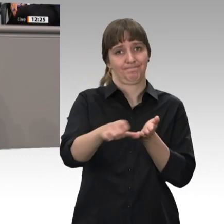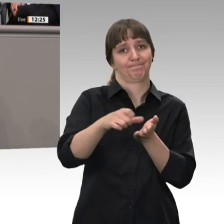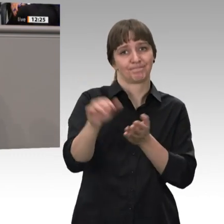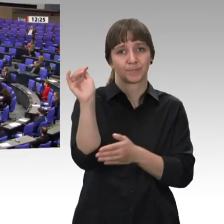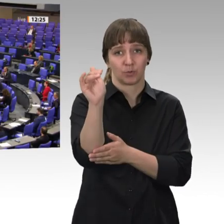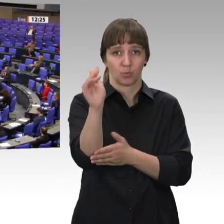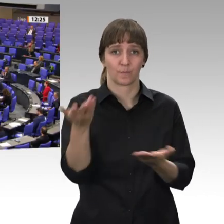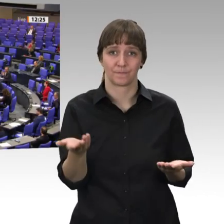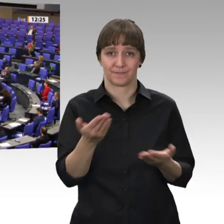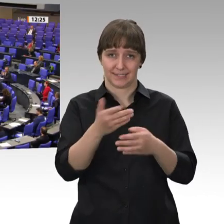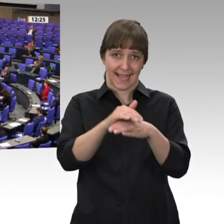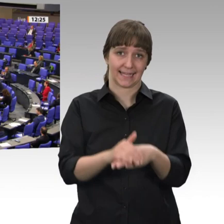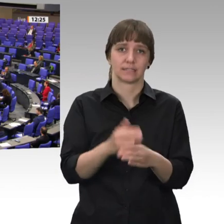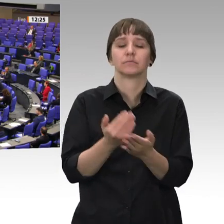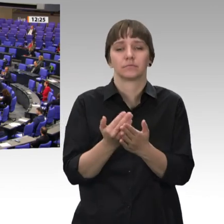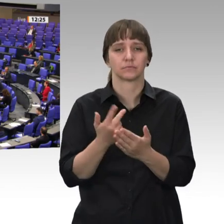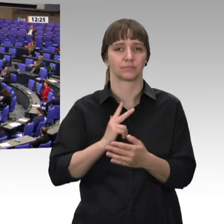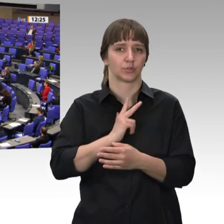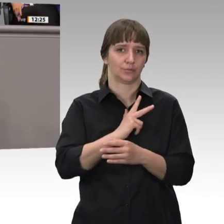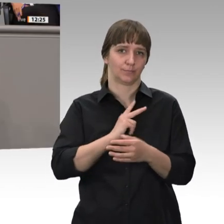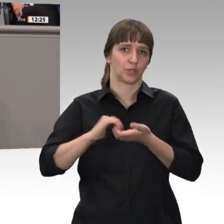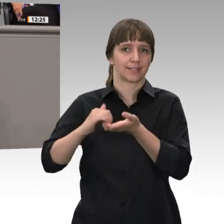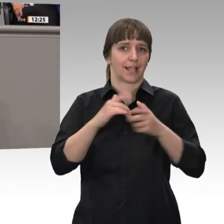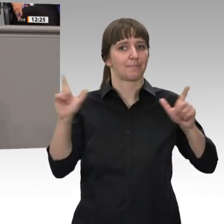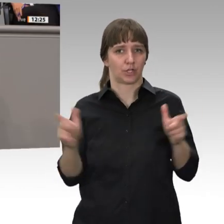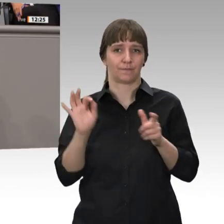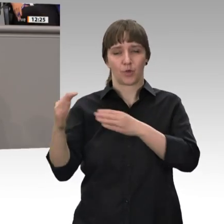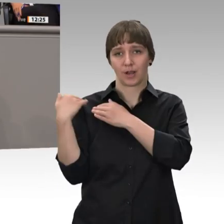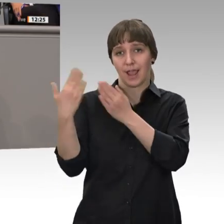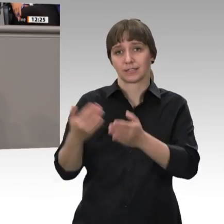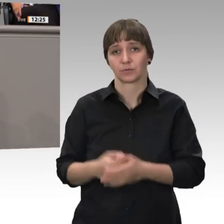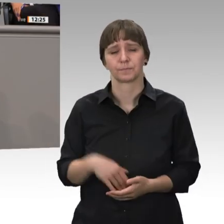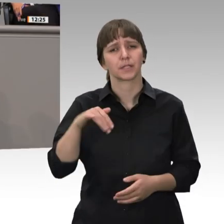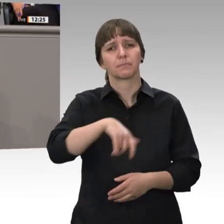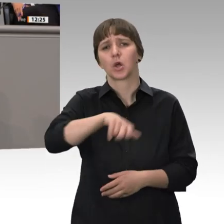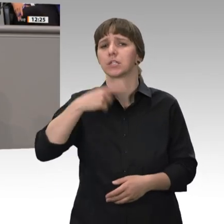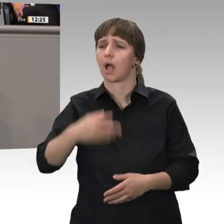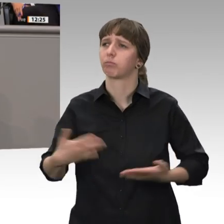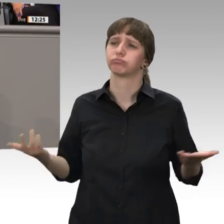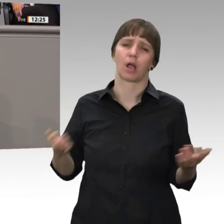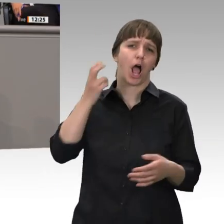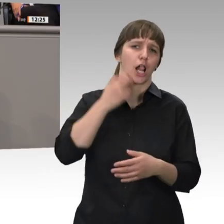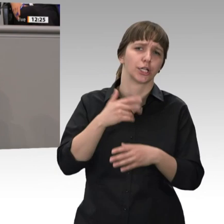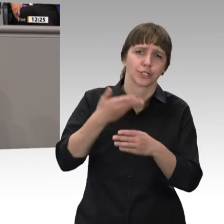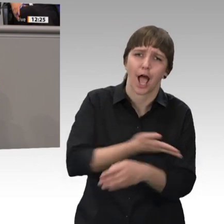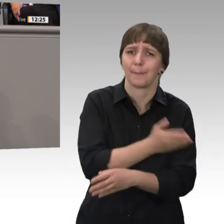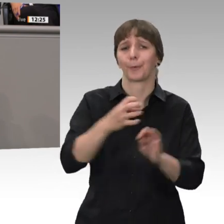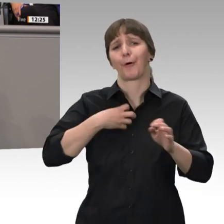Nun gibt es ja auch hier einige, das werden wir gleich auch hören, die sagen, Altersarmut ist ja gar kein Problem. Drei Prozent der über